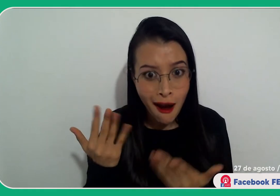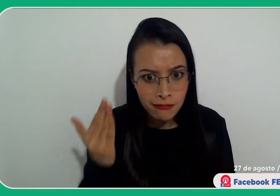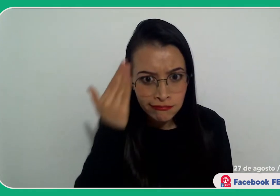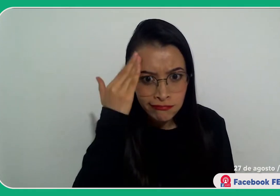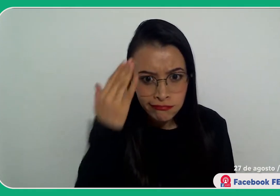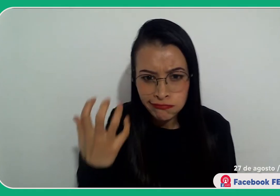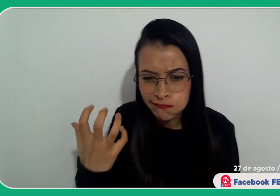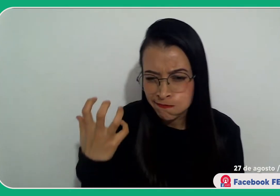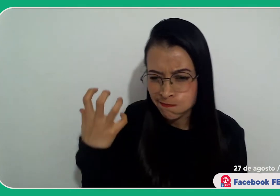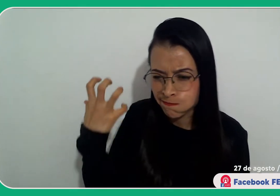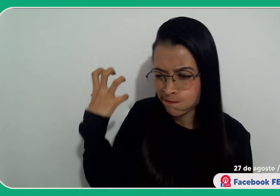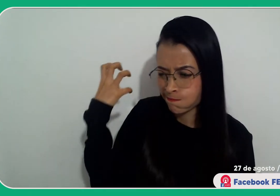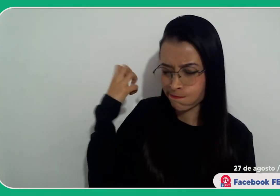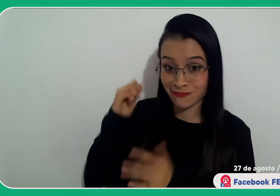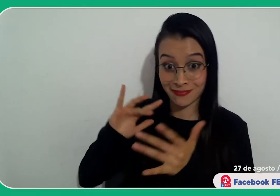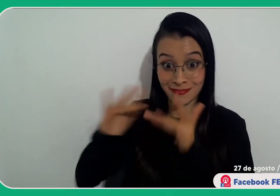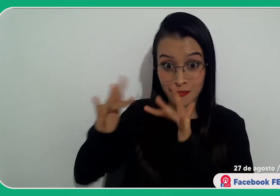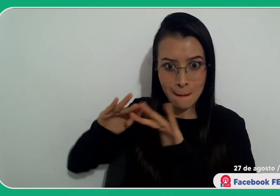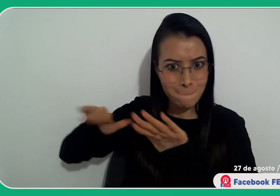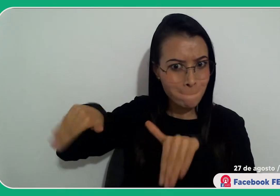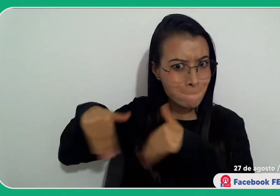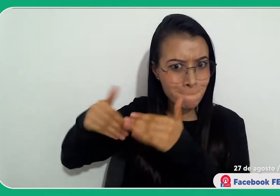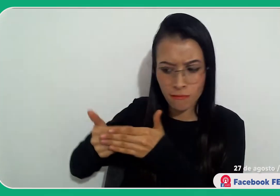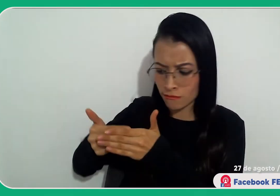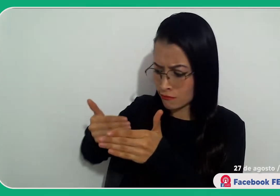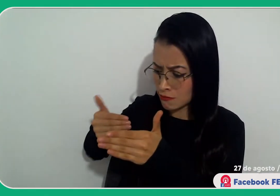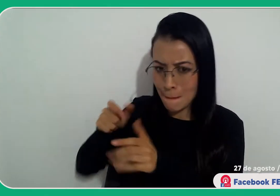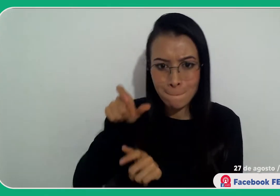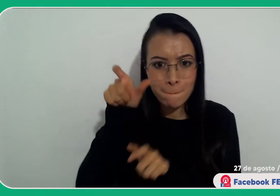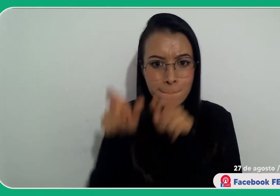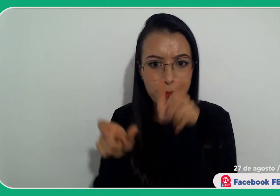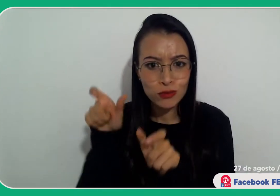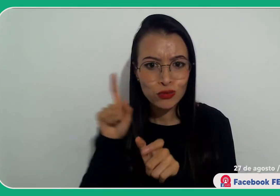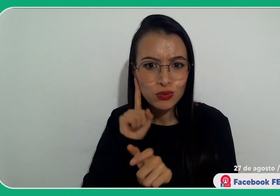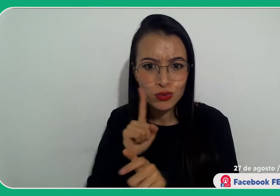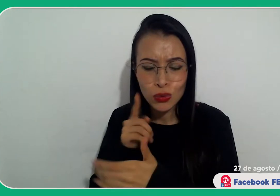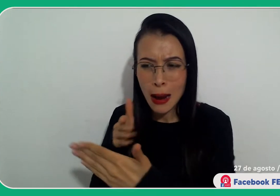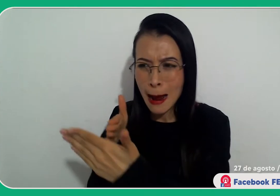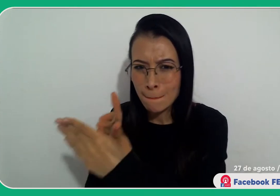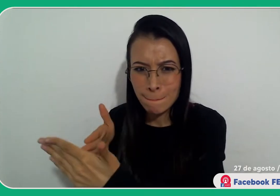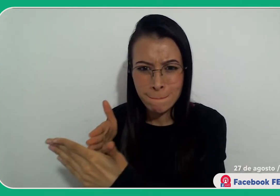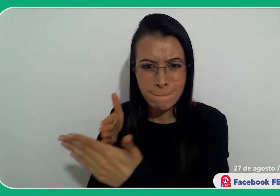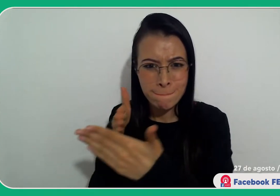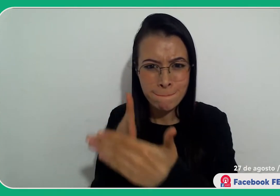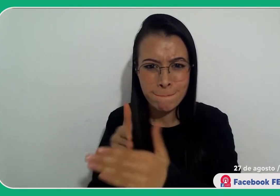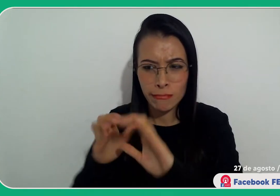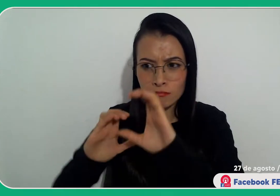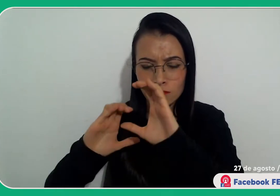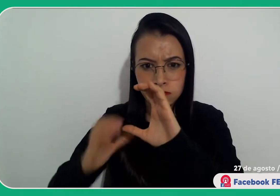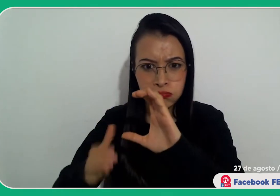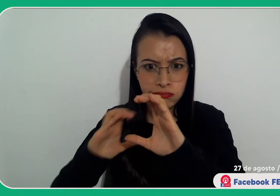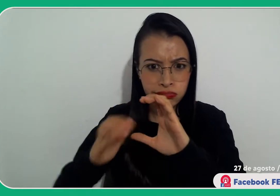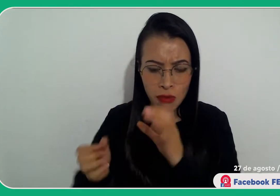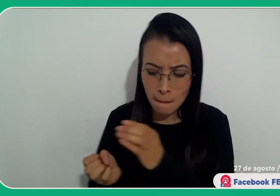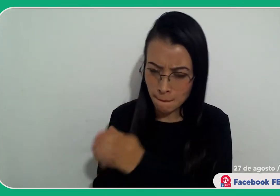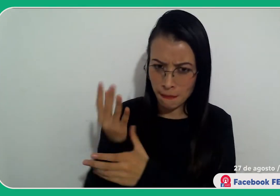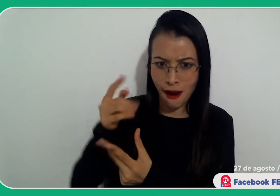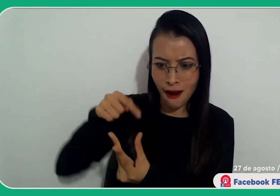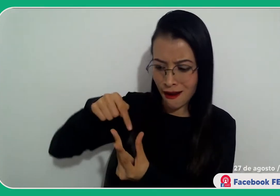de Relevo? ¿Cómo era la comunicación de las personas sordas antes de que existiera Centro de Relevo? Veremos cómo